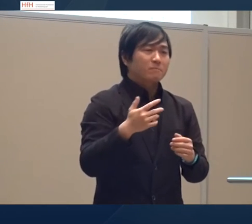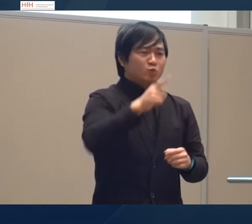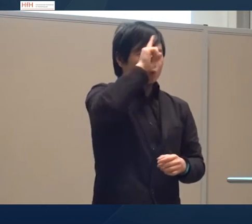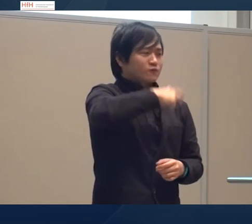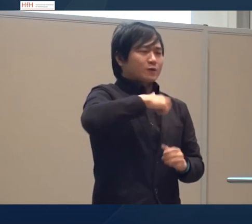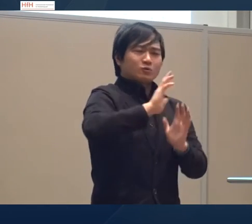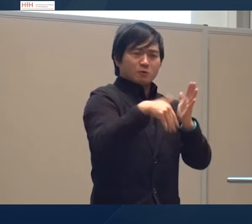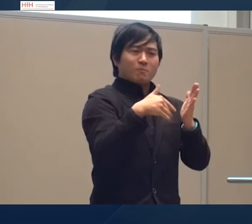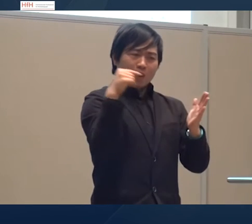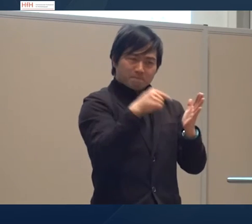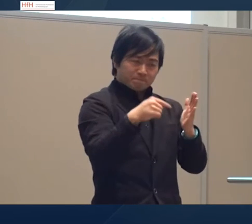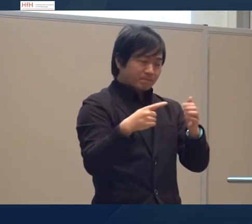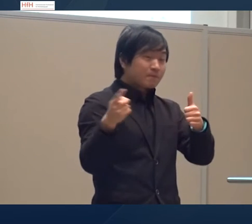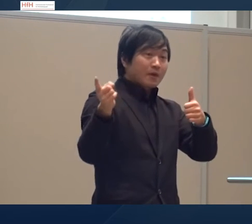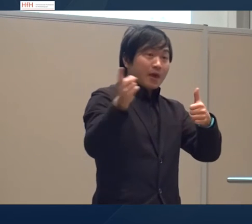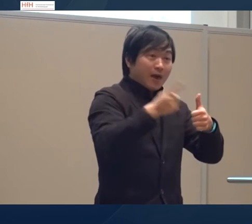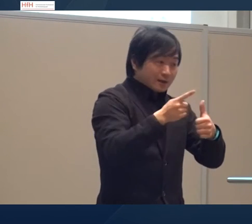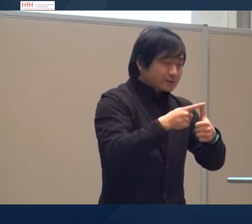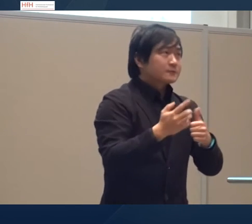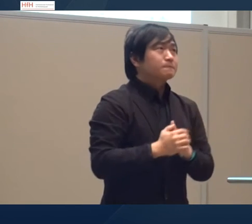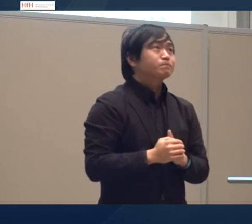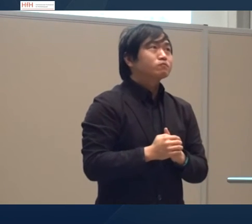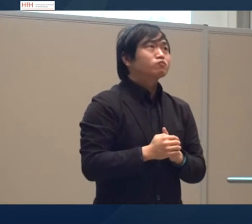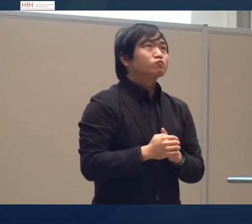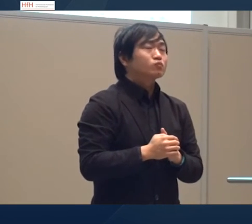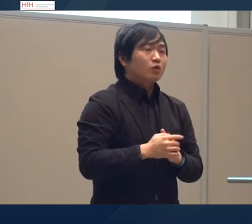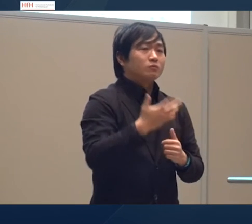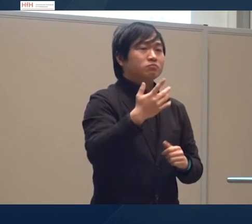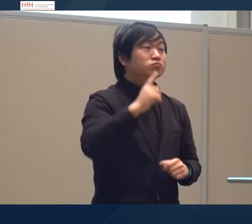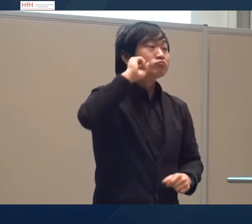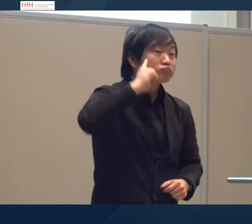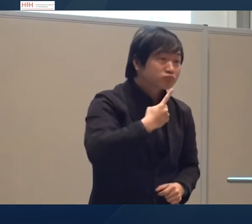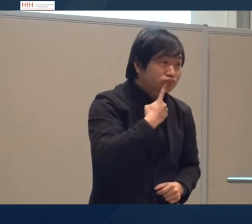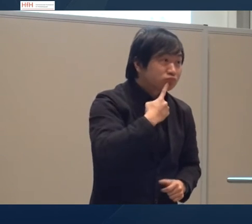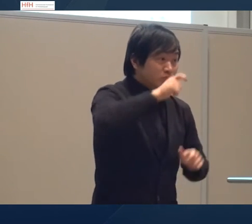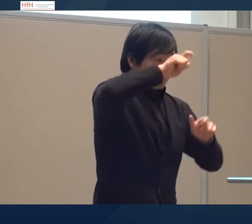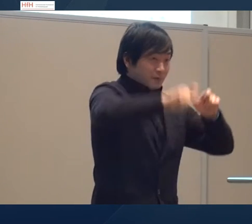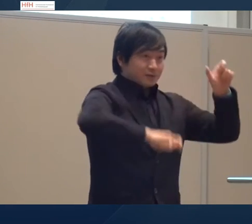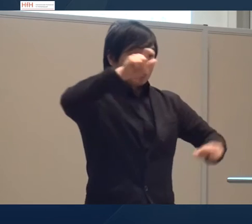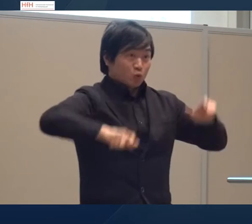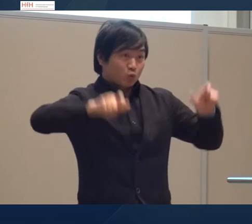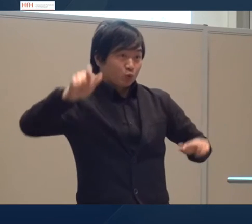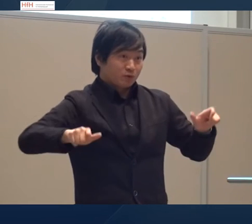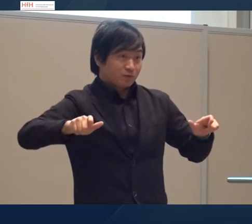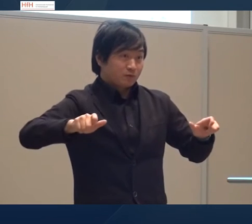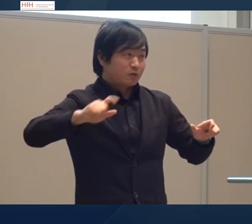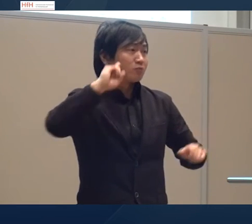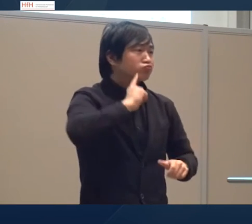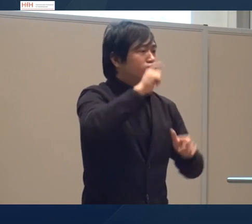und möchte sie jetzt darstellen erstens zum Beispiel gehörlose person wird so